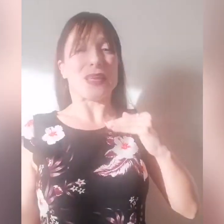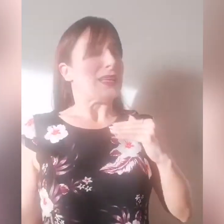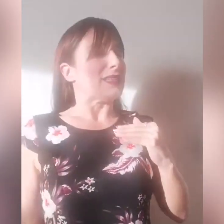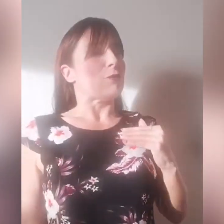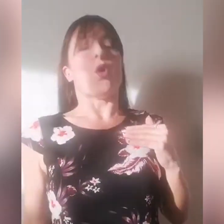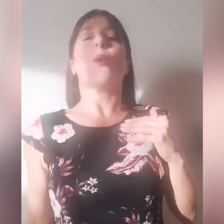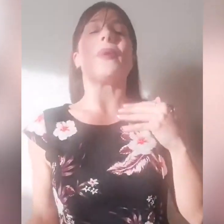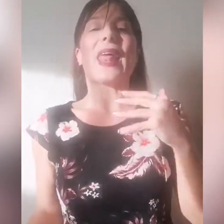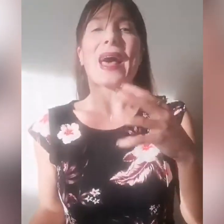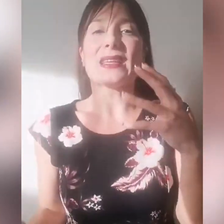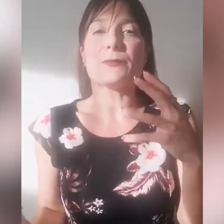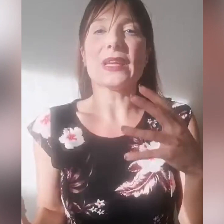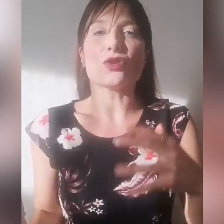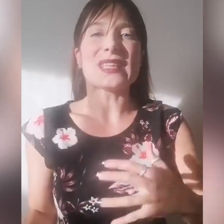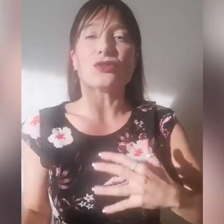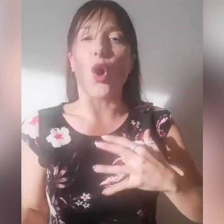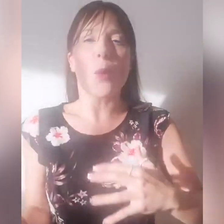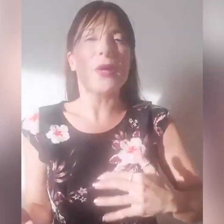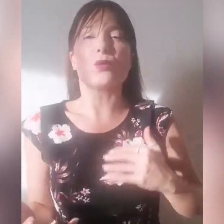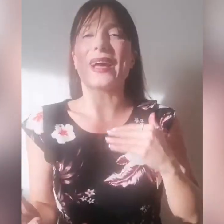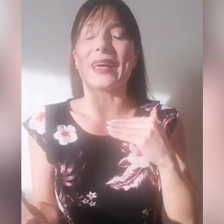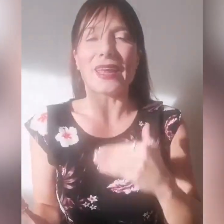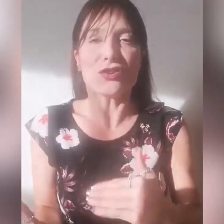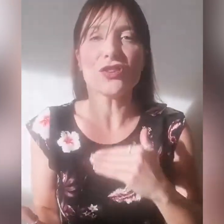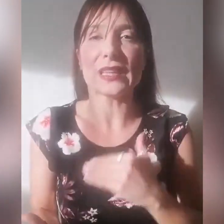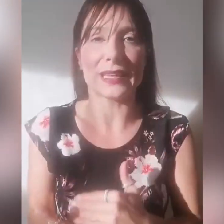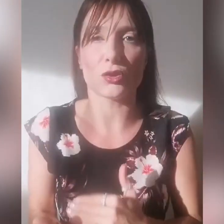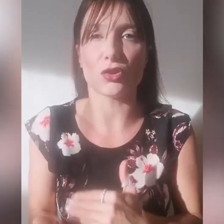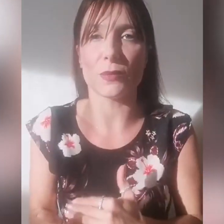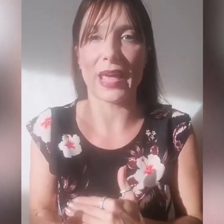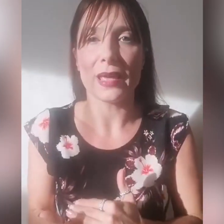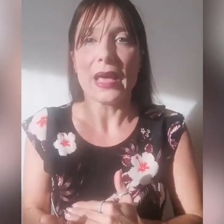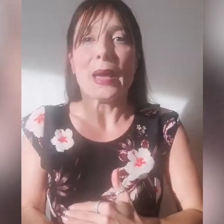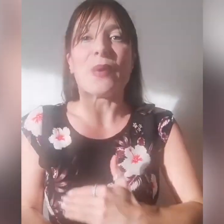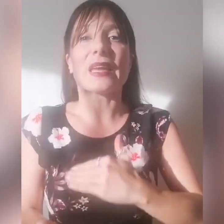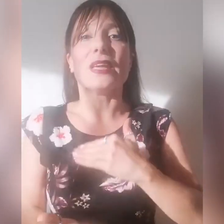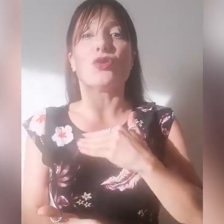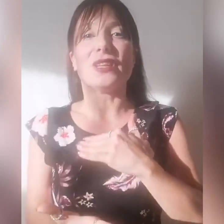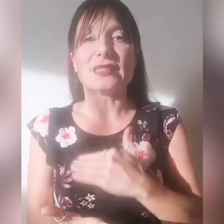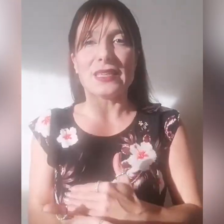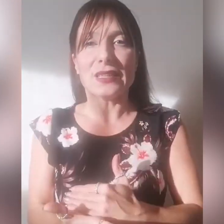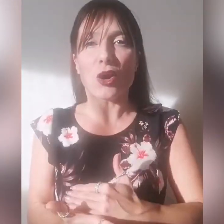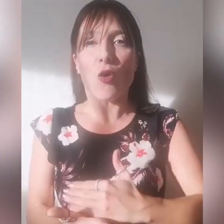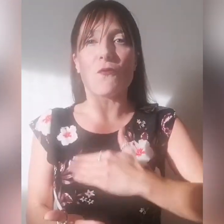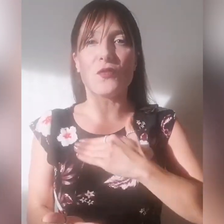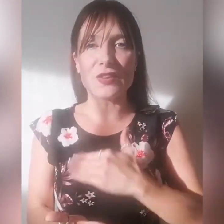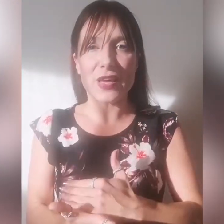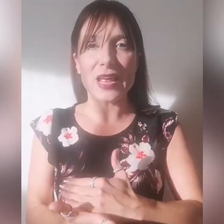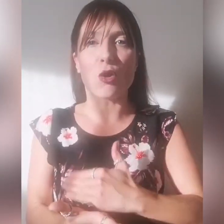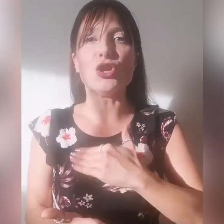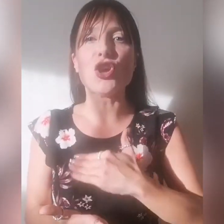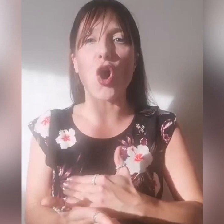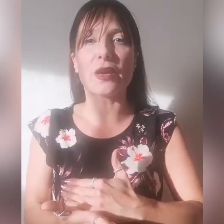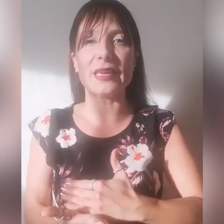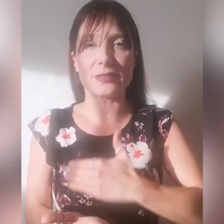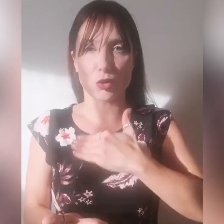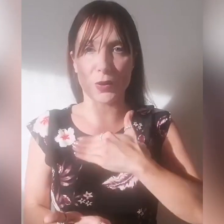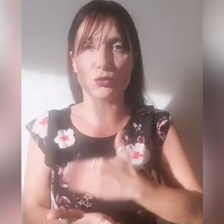operare. Spirito Santo opera una crescita dentro di me, perché io desidero vivere con gli occhi, soprattutto